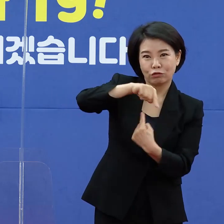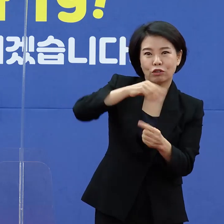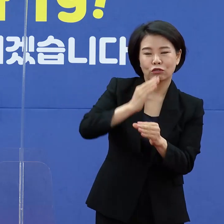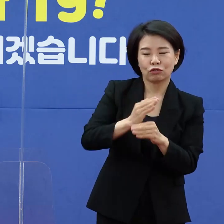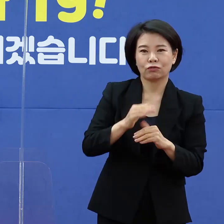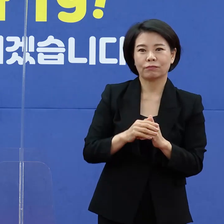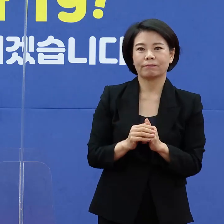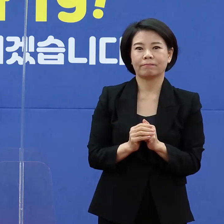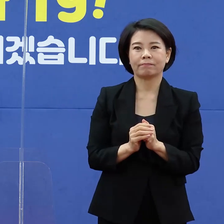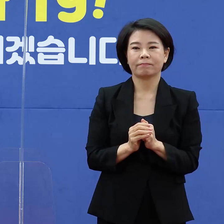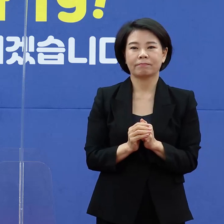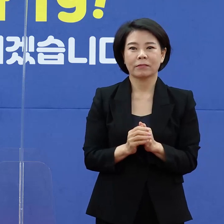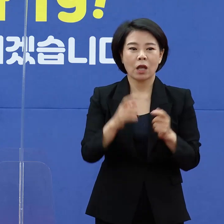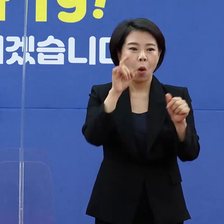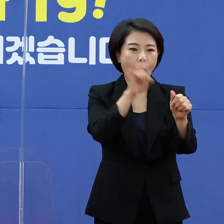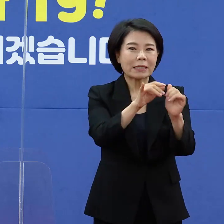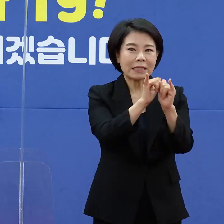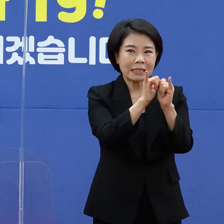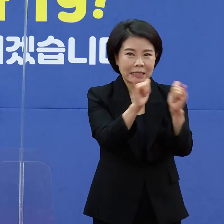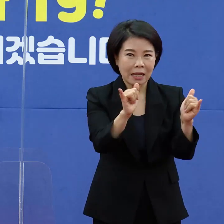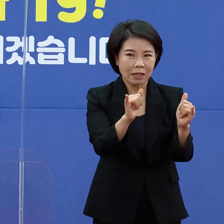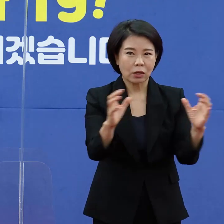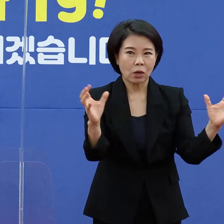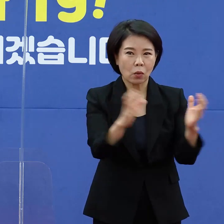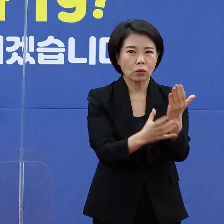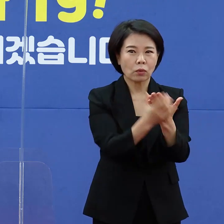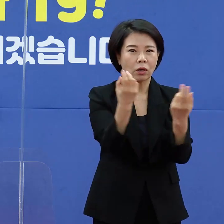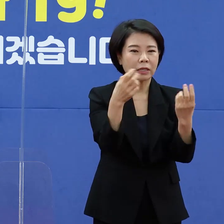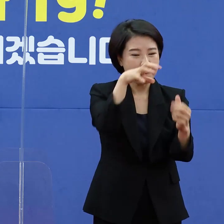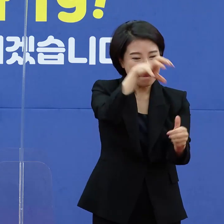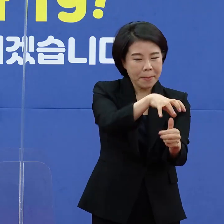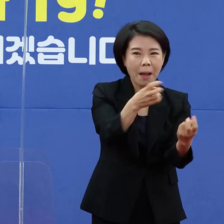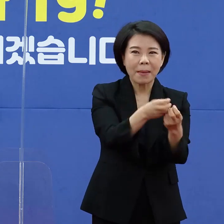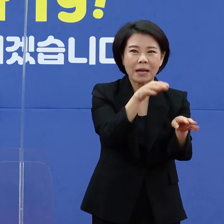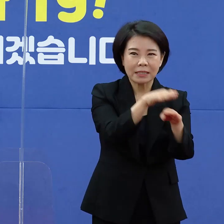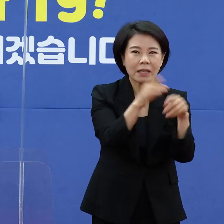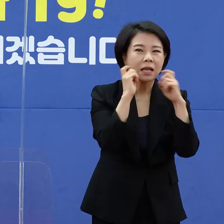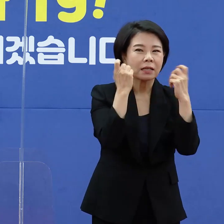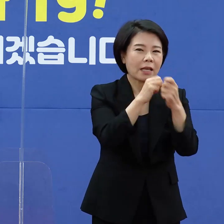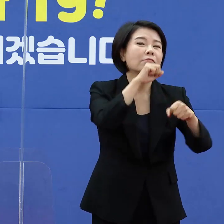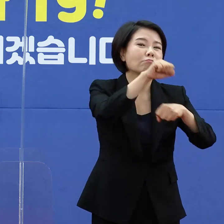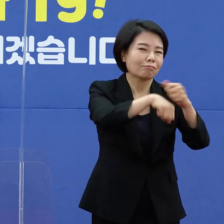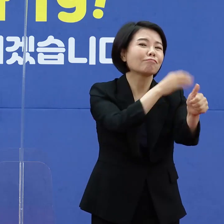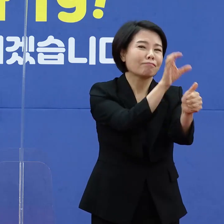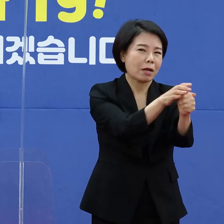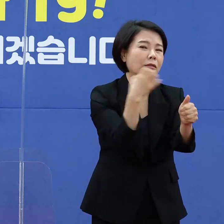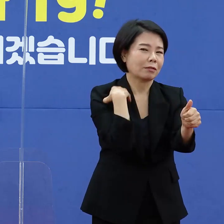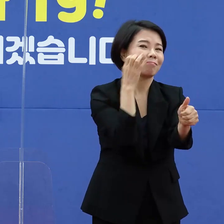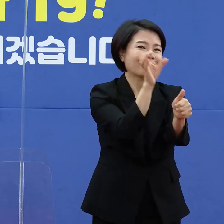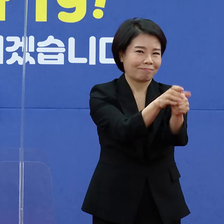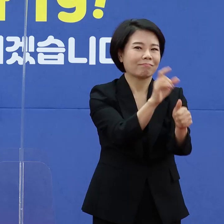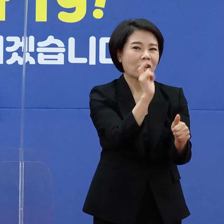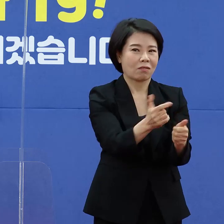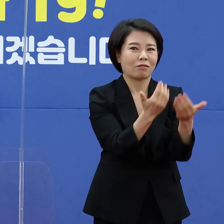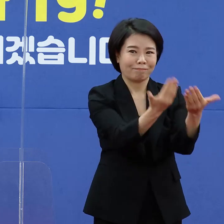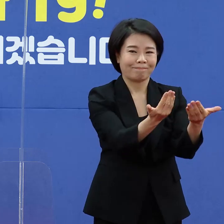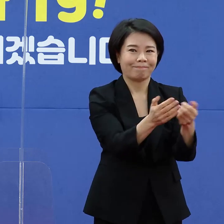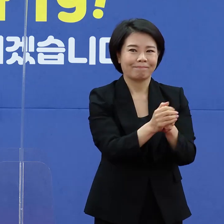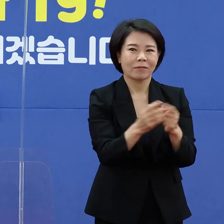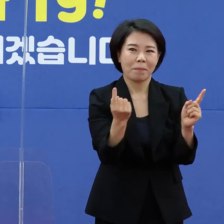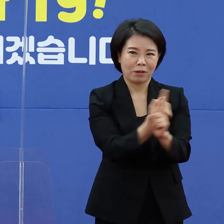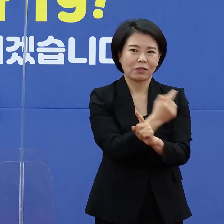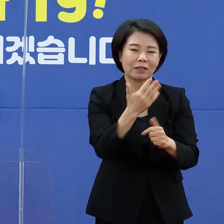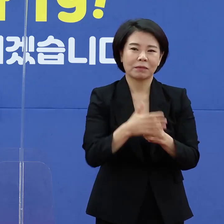확진자 및 공동격리자의 격리 방식도 개인의 자율과 책임을 보다 강화하는 형태로